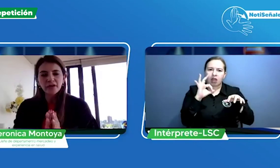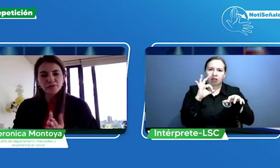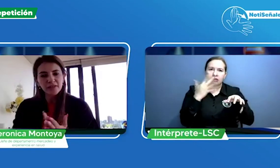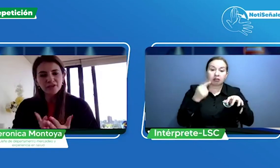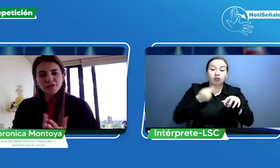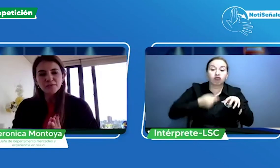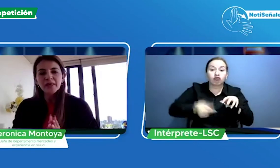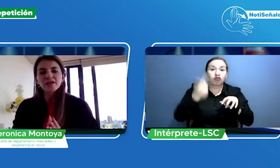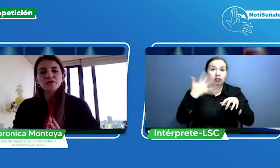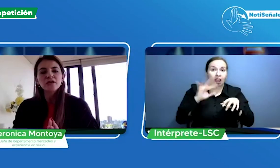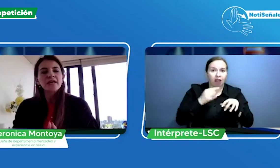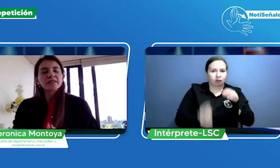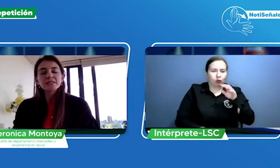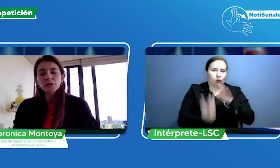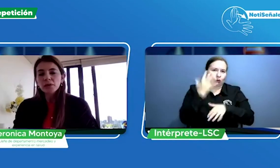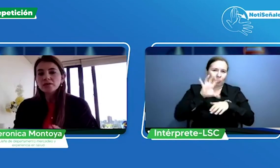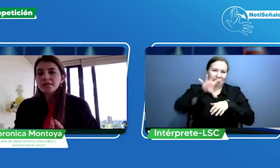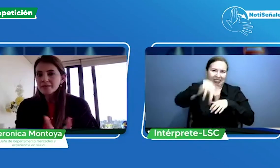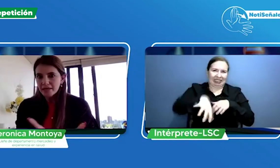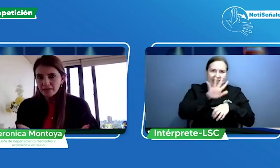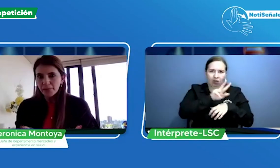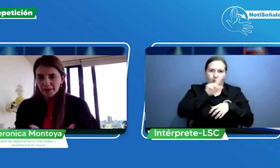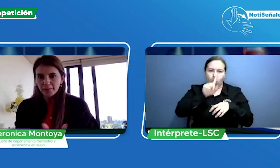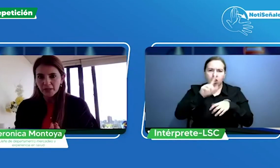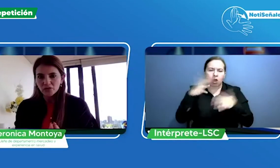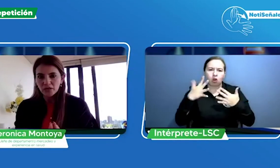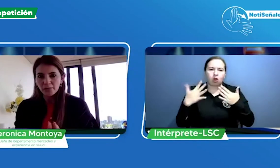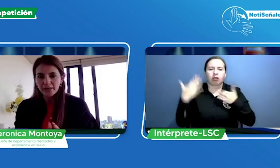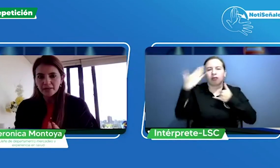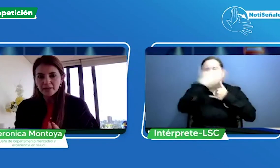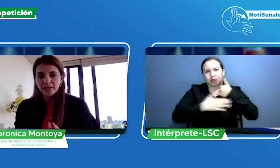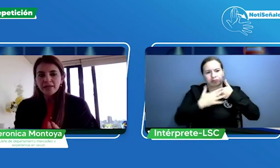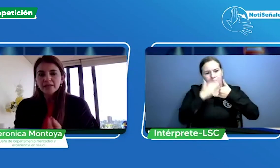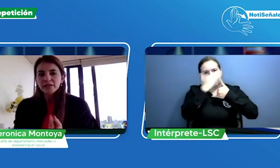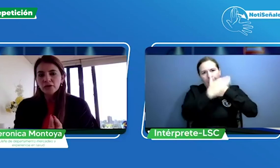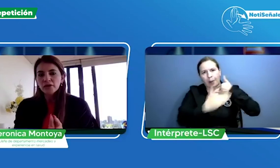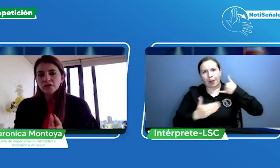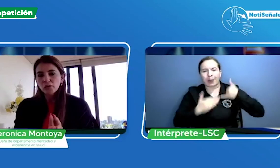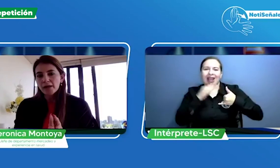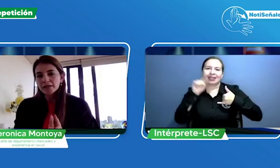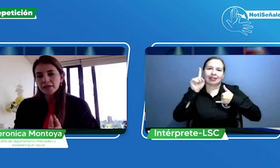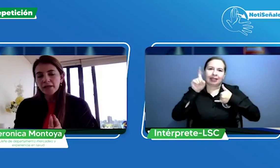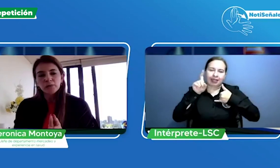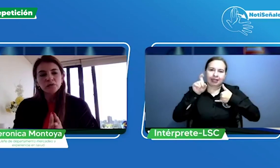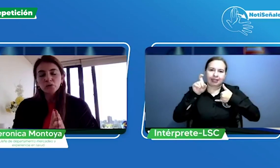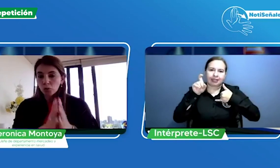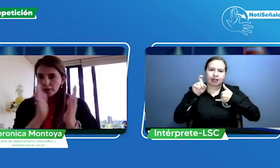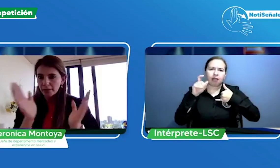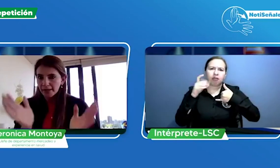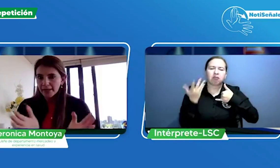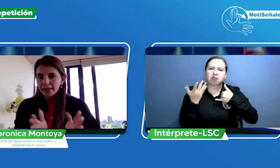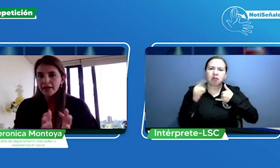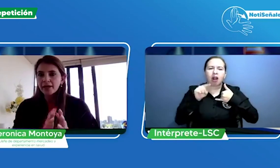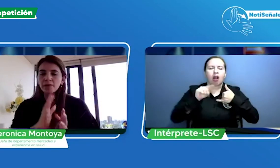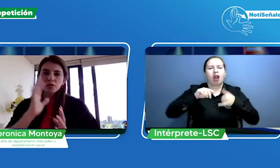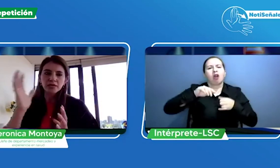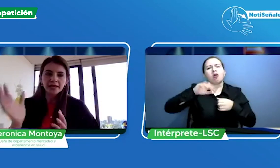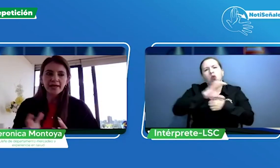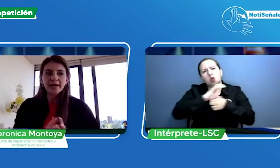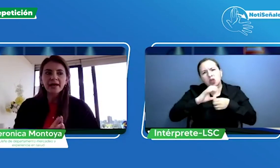centros médicos distribuidos en seis departamentos del país, dentro de los cuales tenemos Cundinamarca, Boyacá,